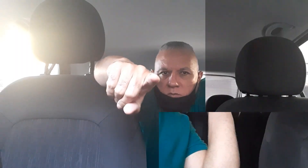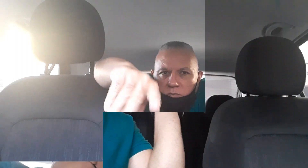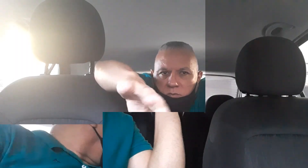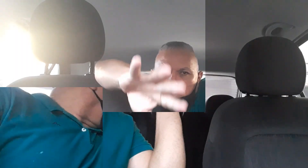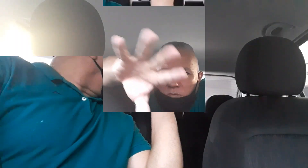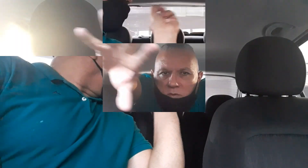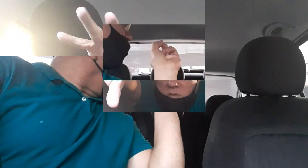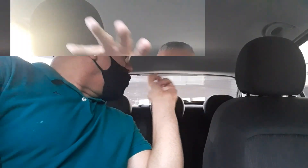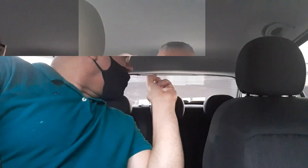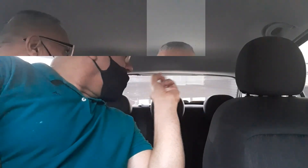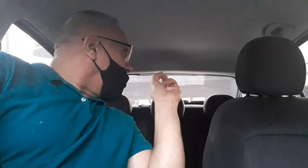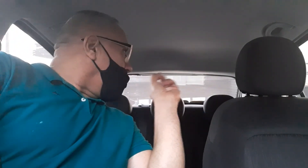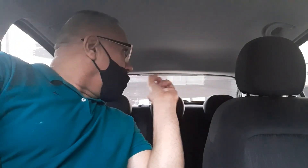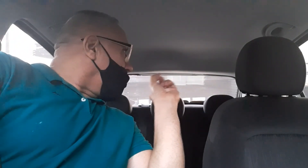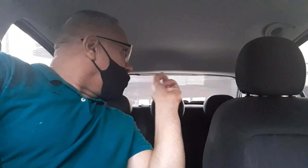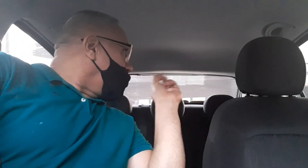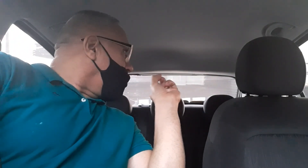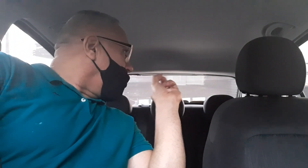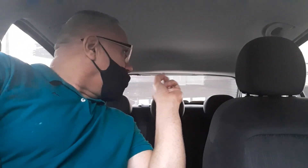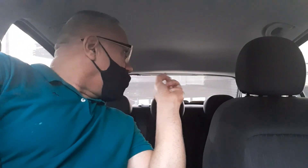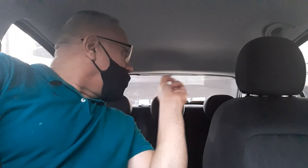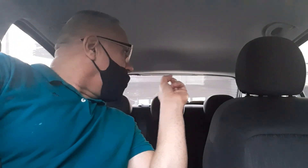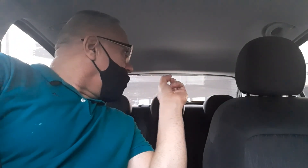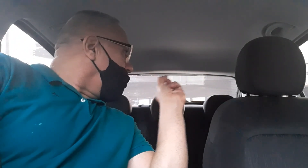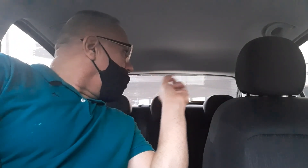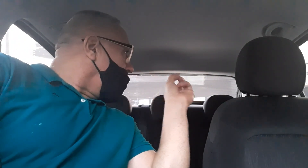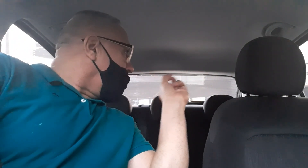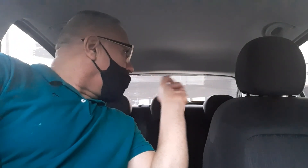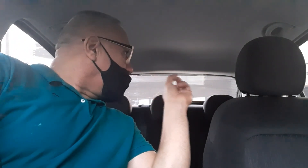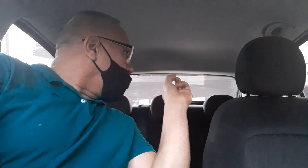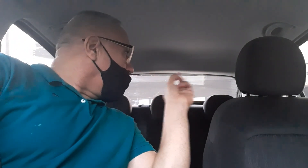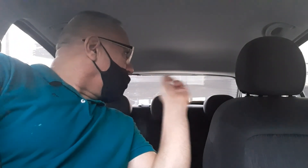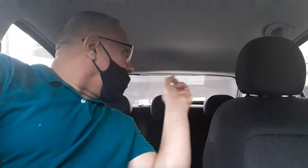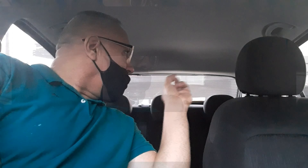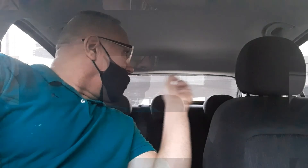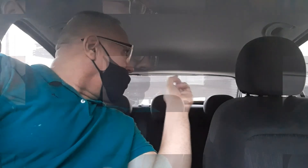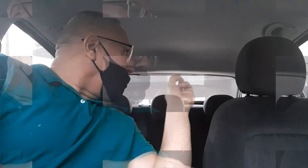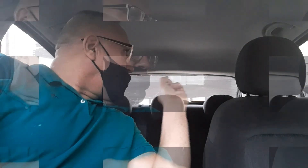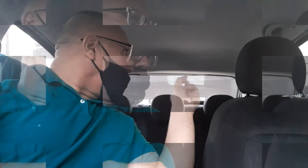escorrendo, dentro da veia,